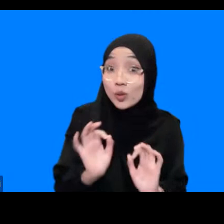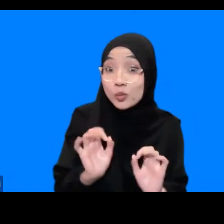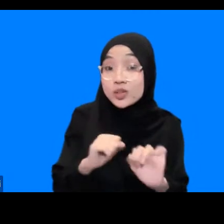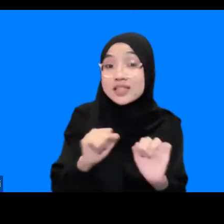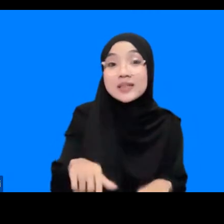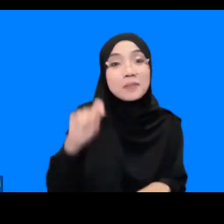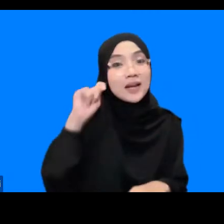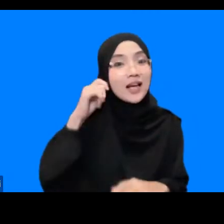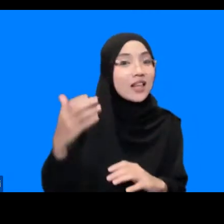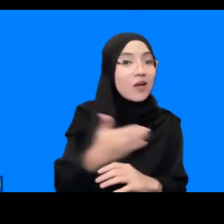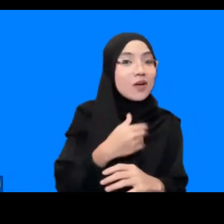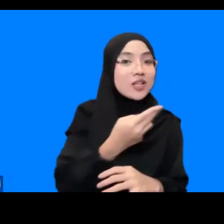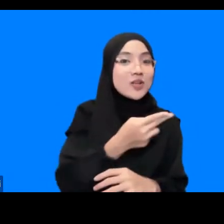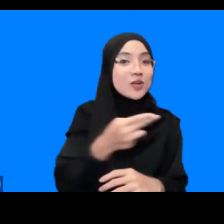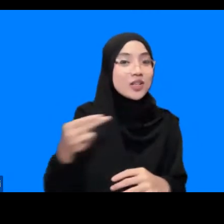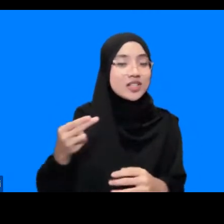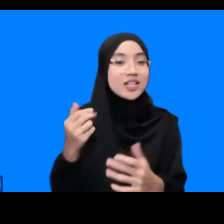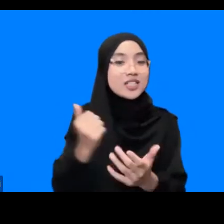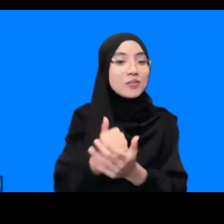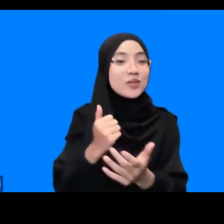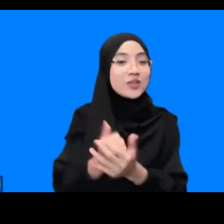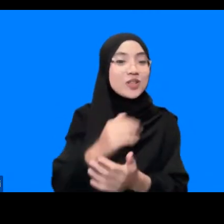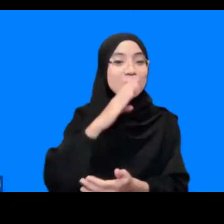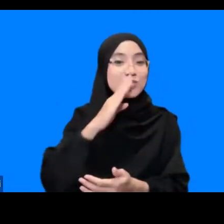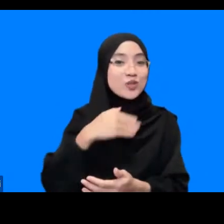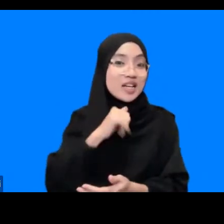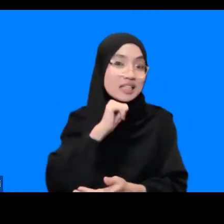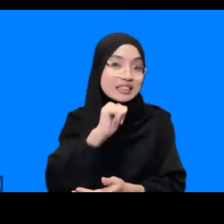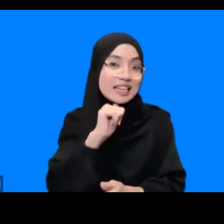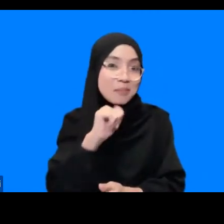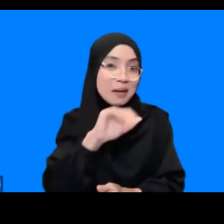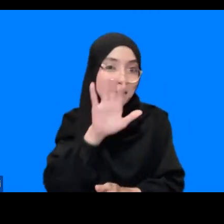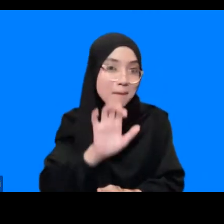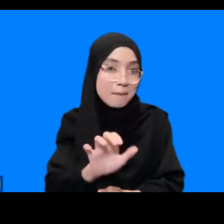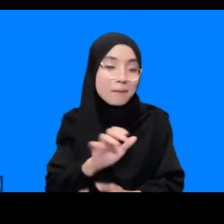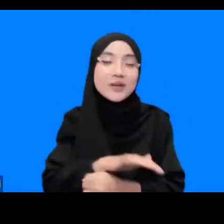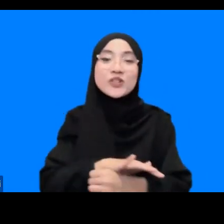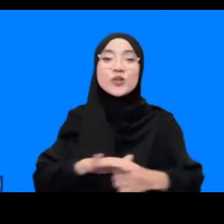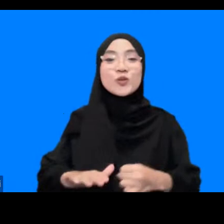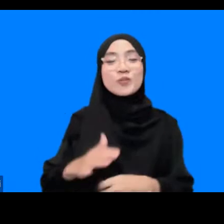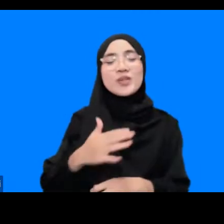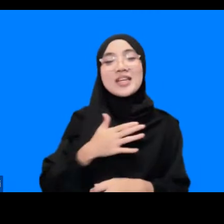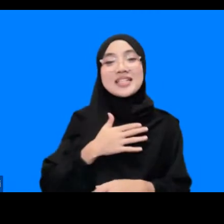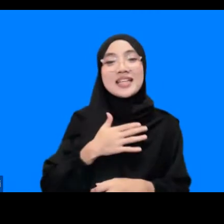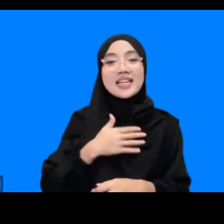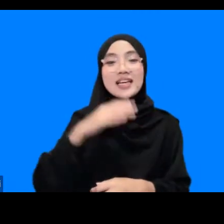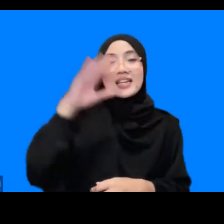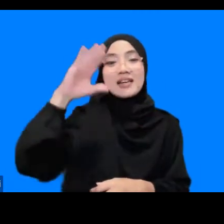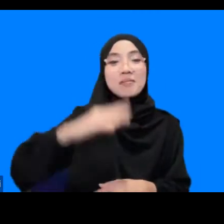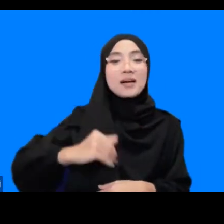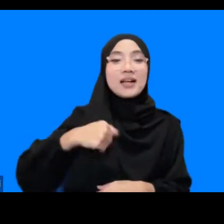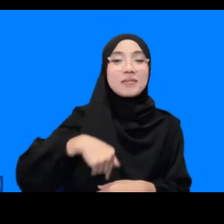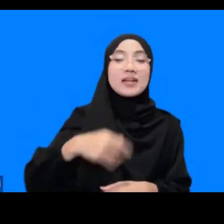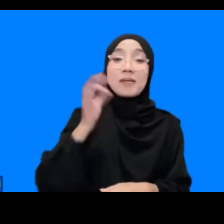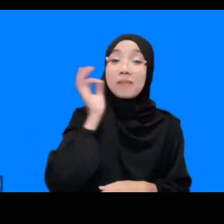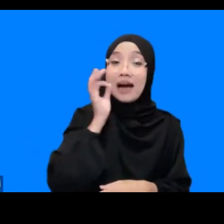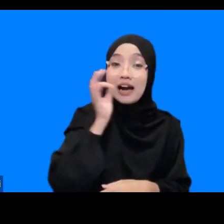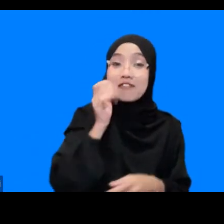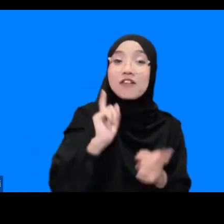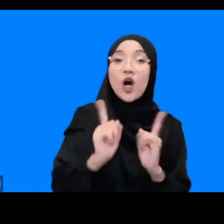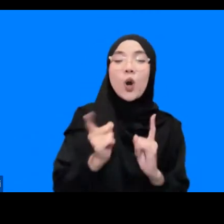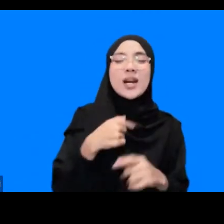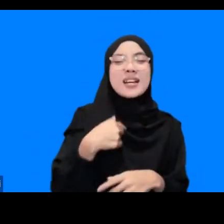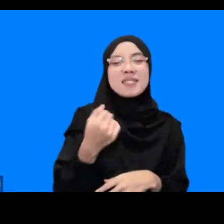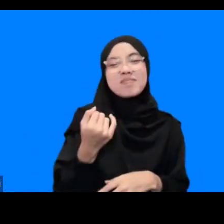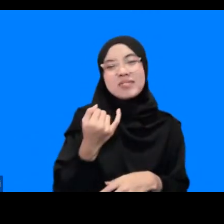peringatan dini tsunami di Indonesia ini sebenarnya milik siapa sih yang wrap up dari saya pada malam hari ini mohon maaf jika ada salah